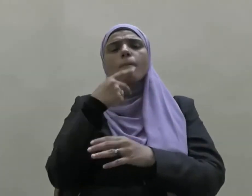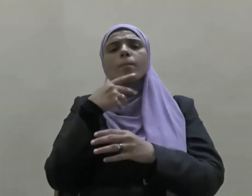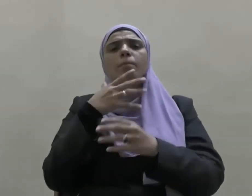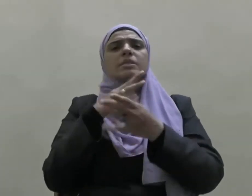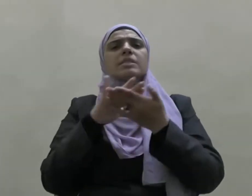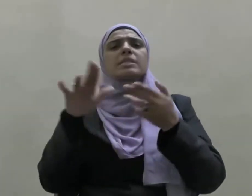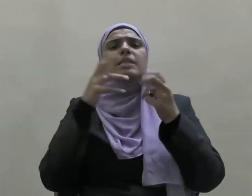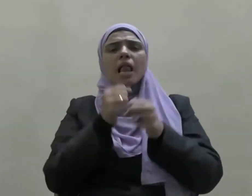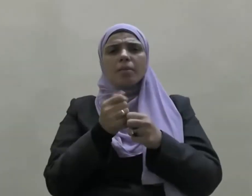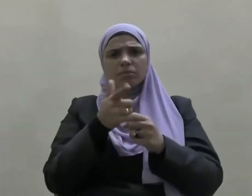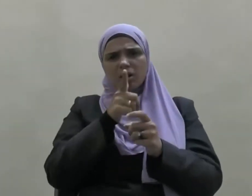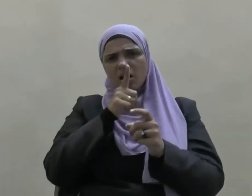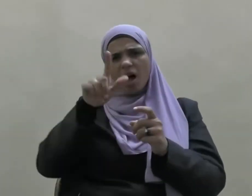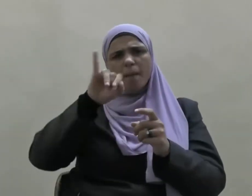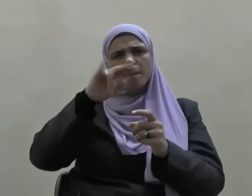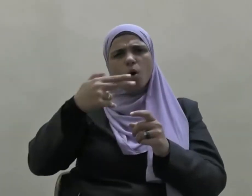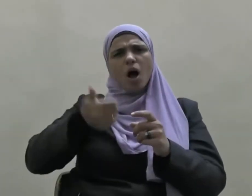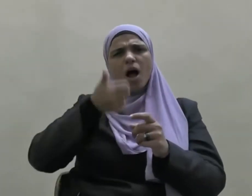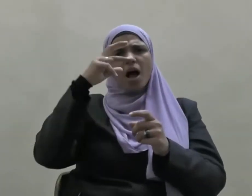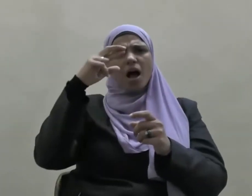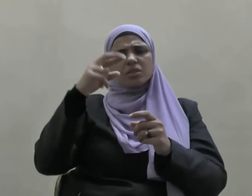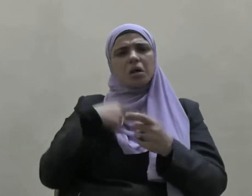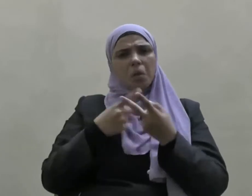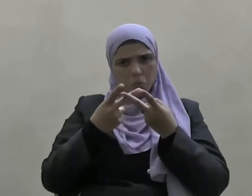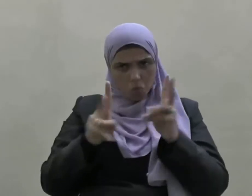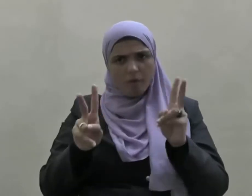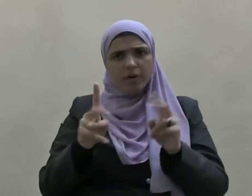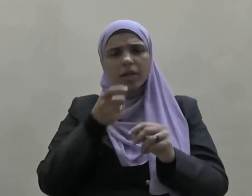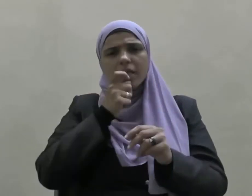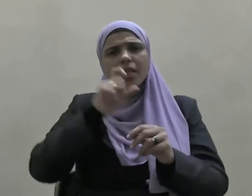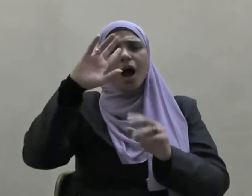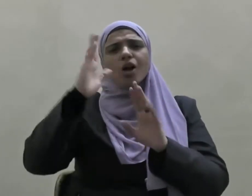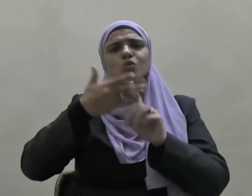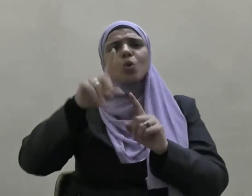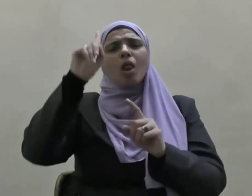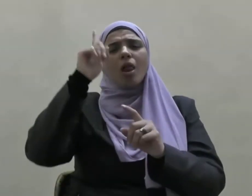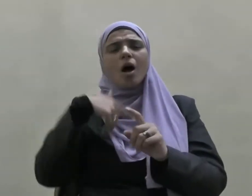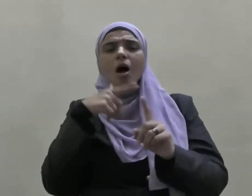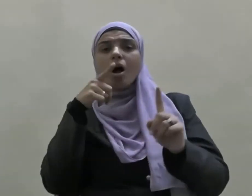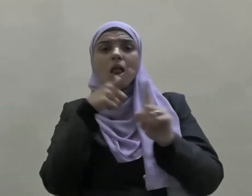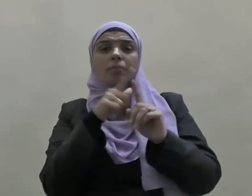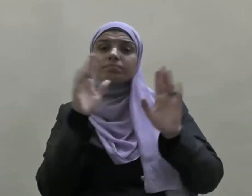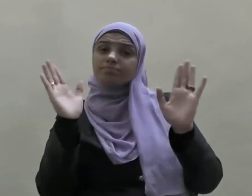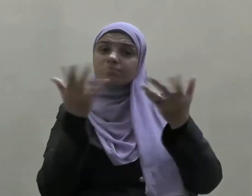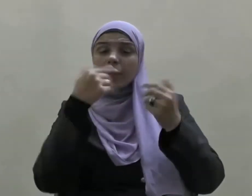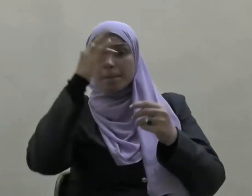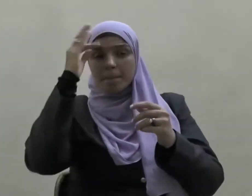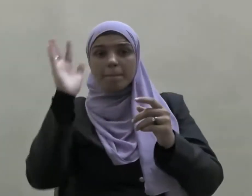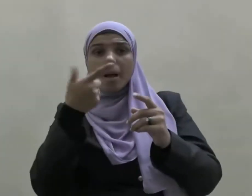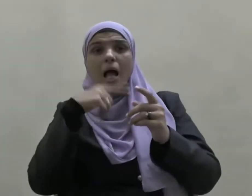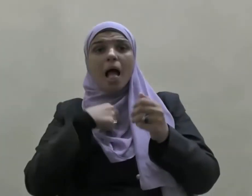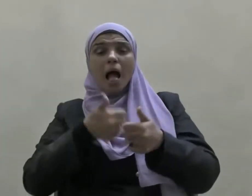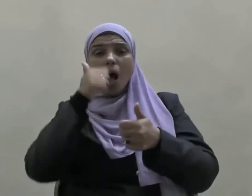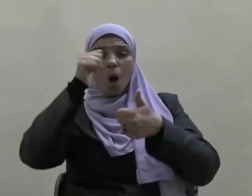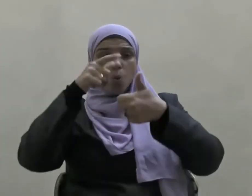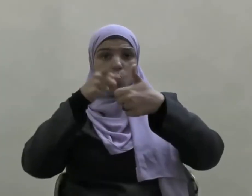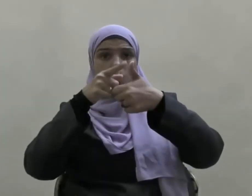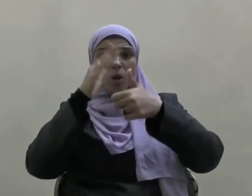سنامه قال معاذ أجل يا رسول الله قال أما رأس الأمر